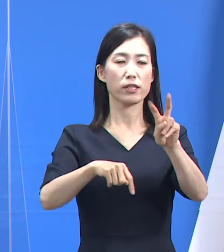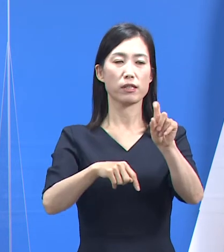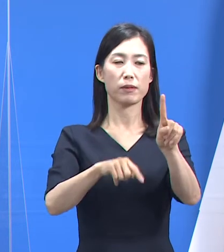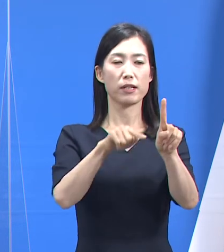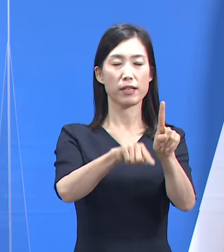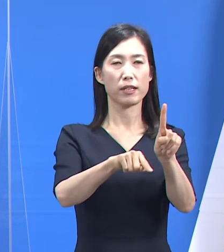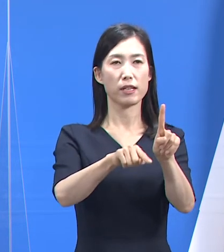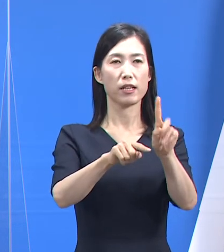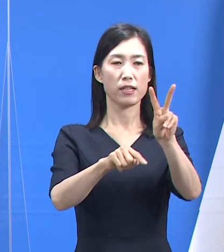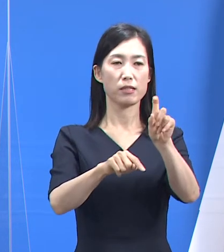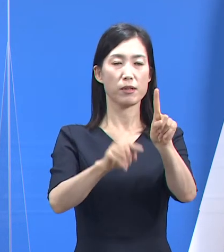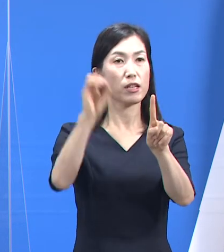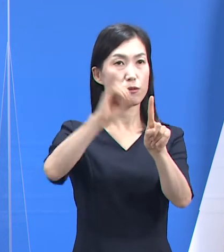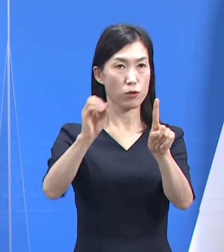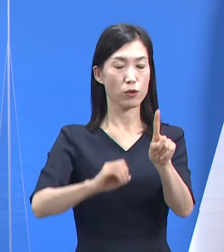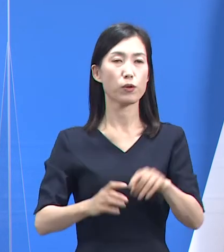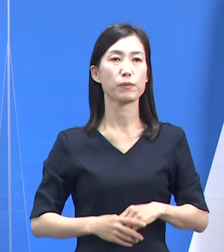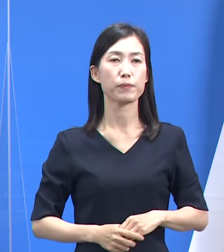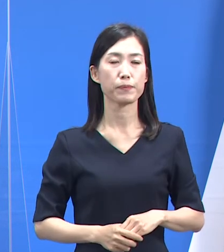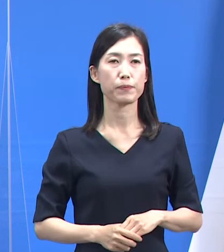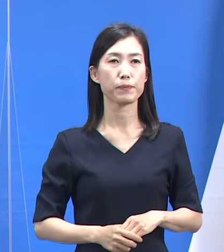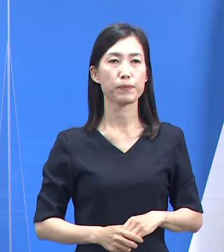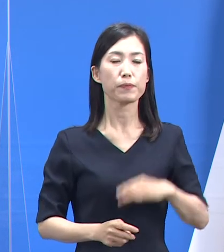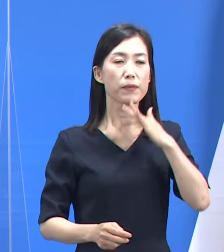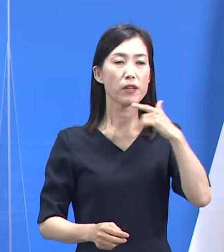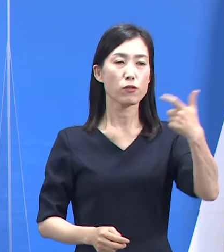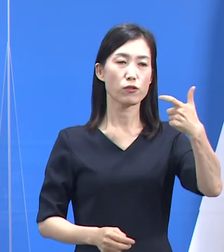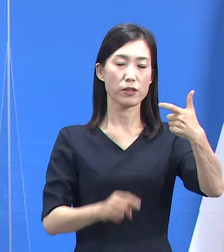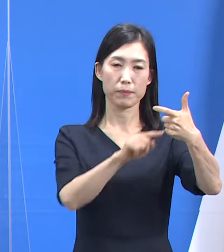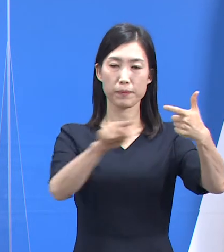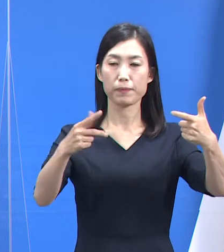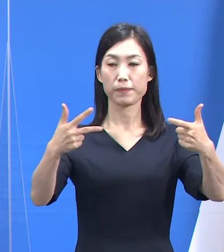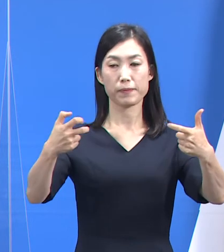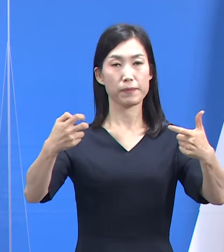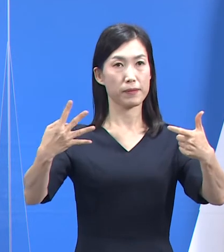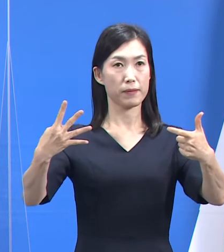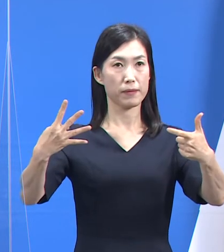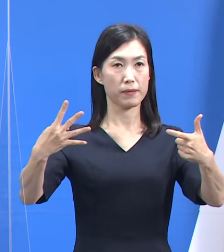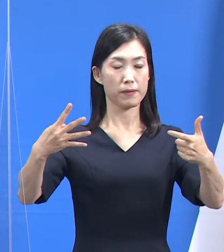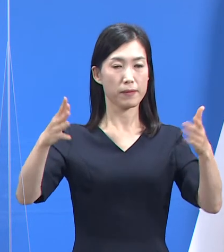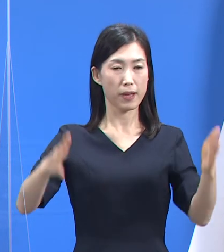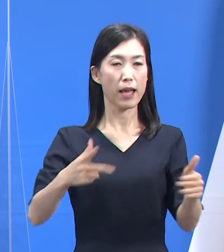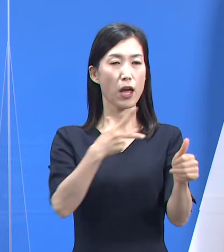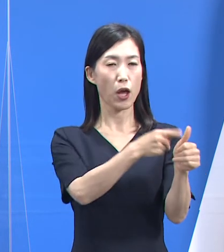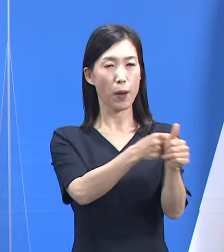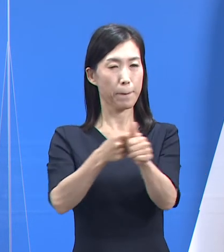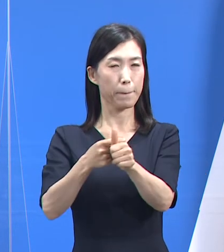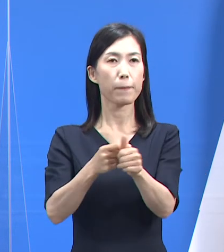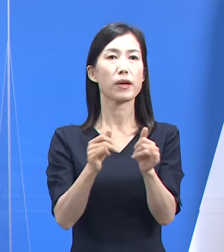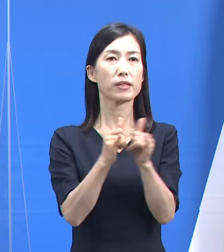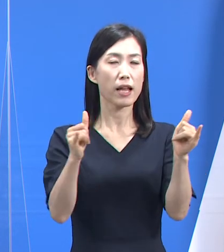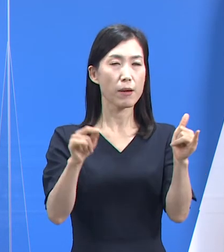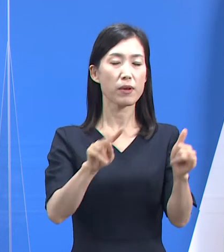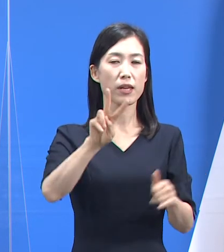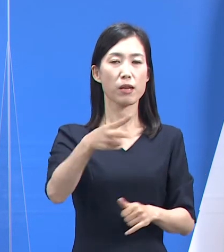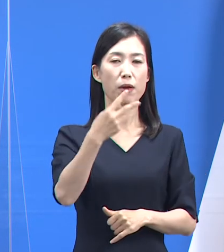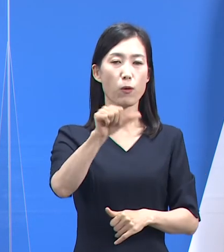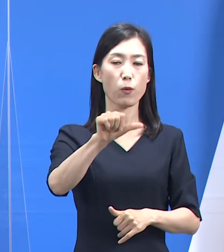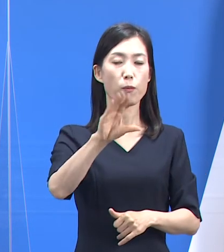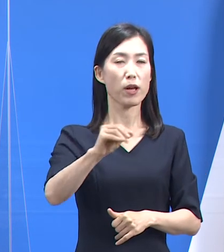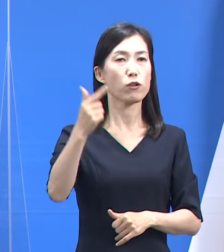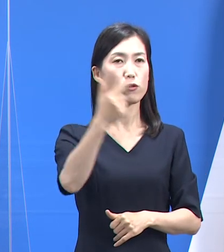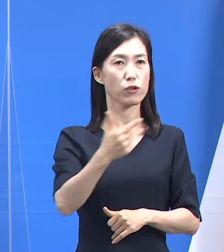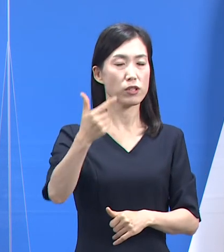%입니다. 60세에서 74세 연령군의 접종 대상자 205만 6